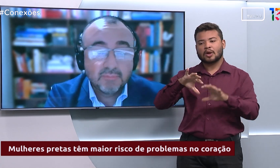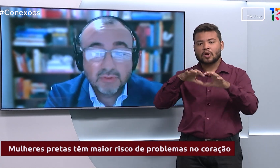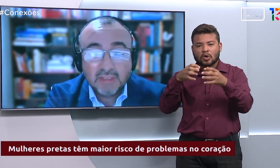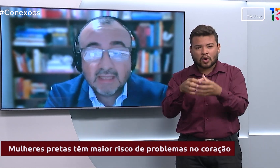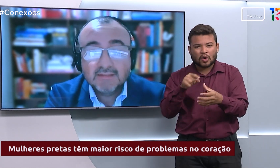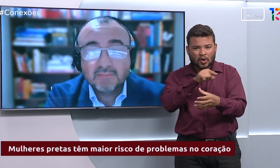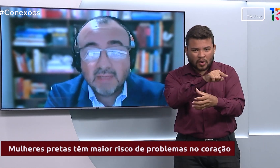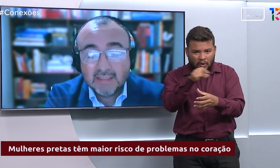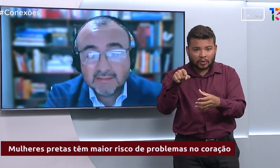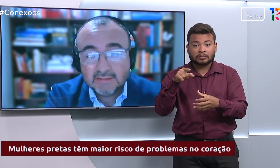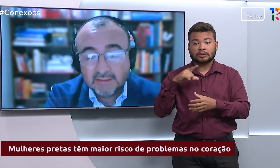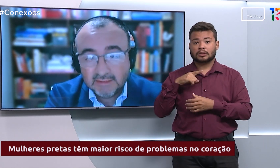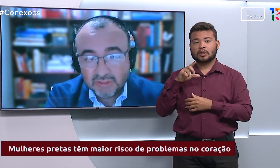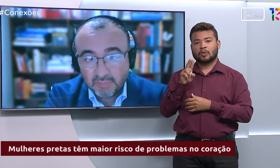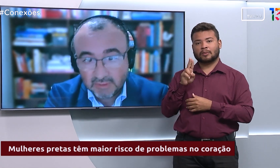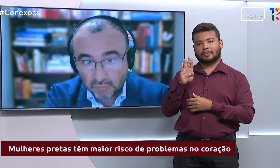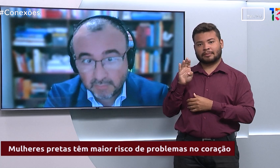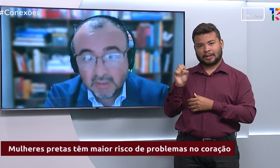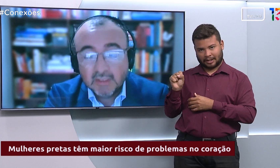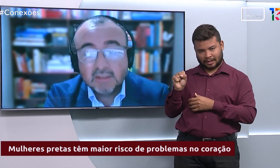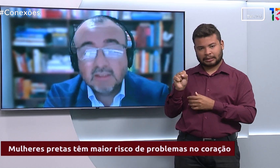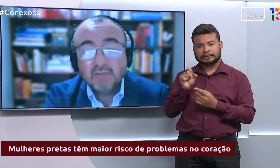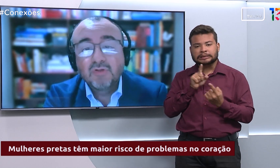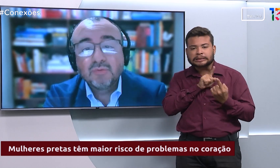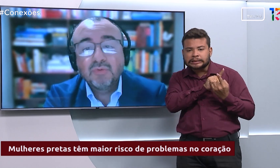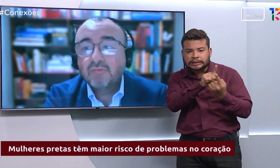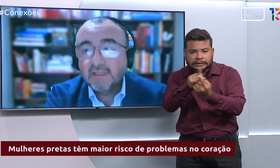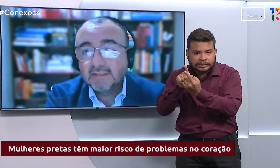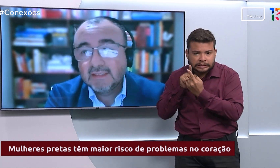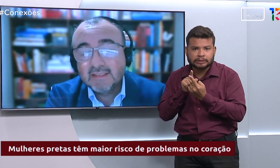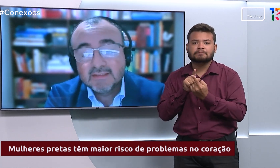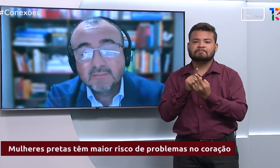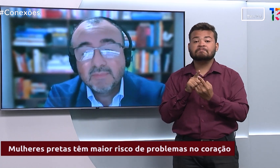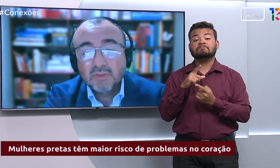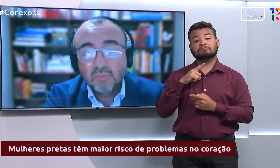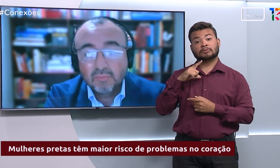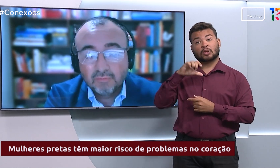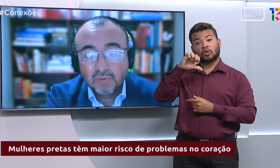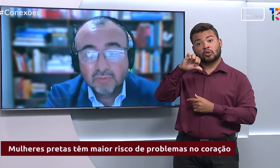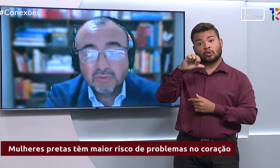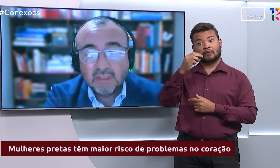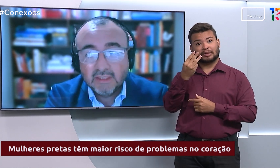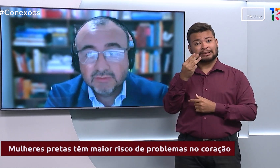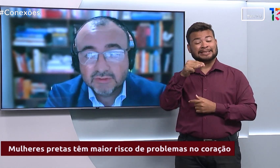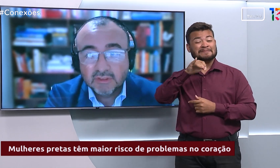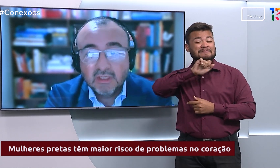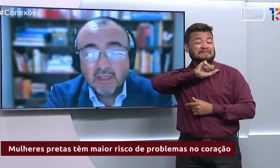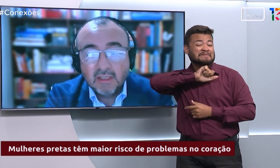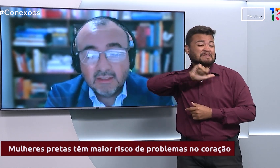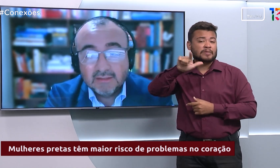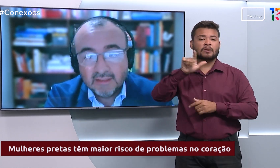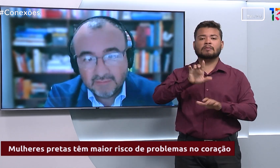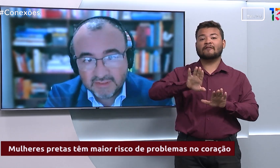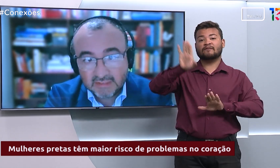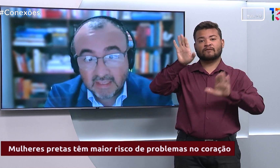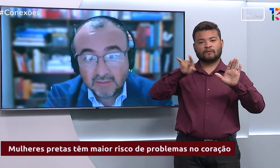unidades básicas de atendimento. Foram 93 mil voluntários entrevistados